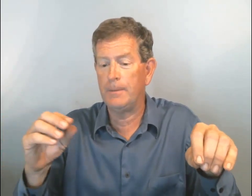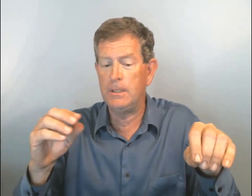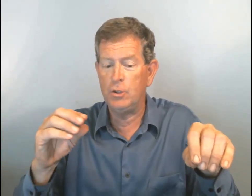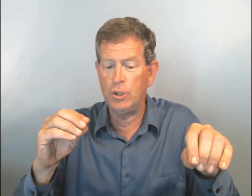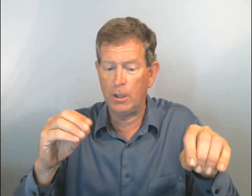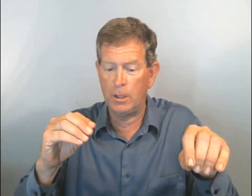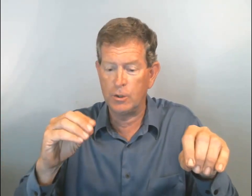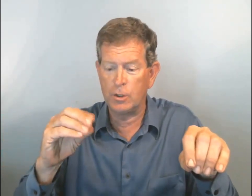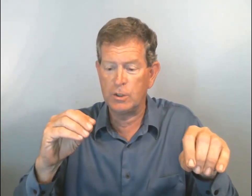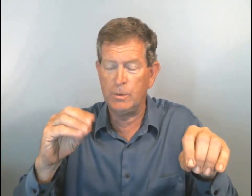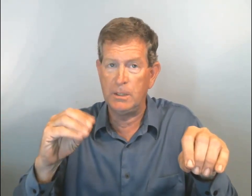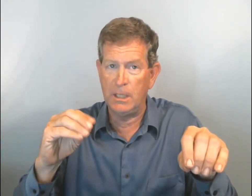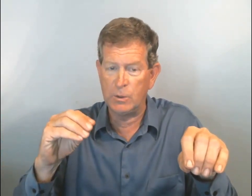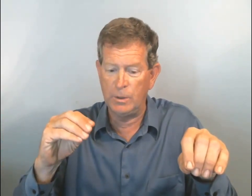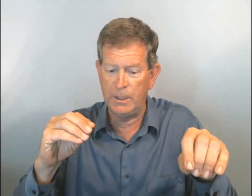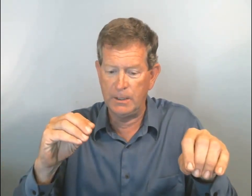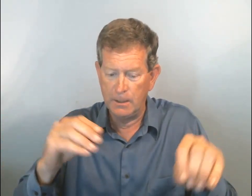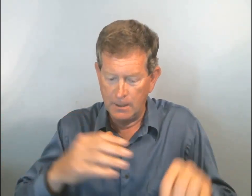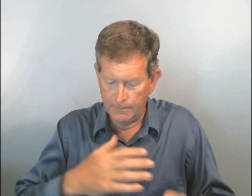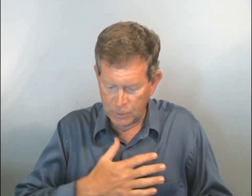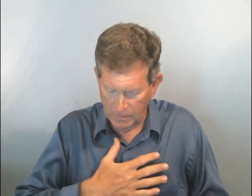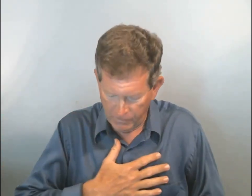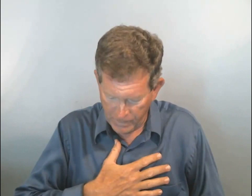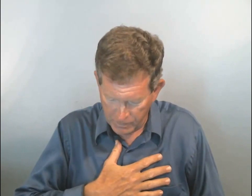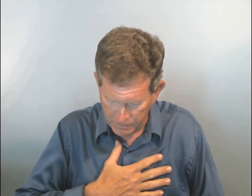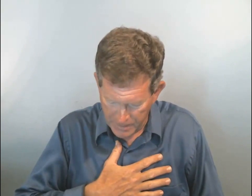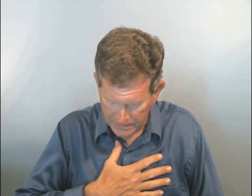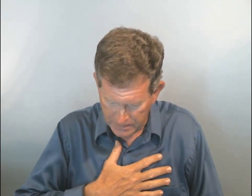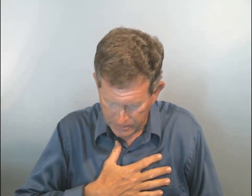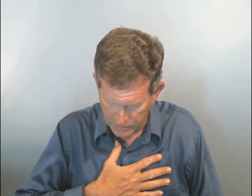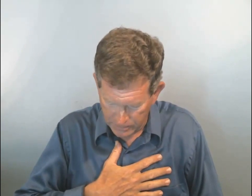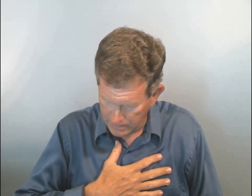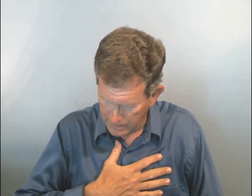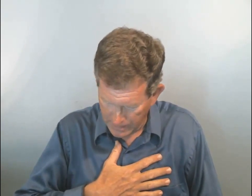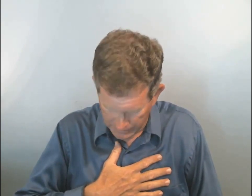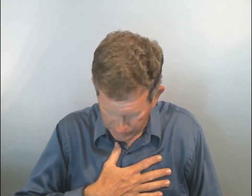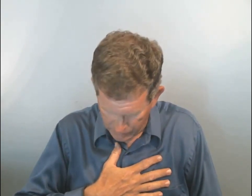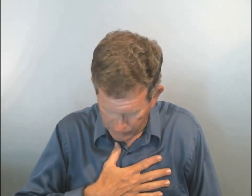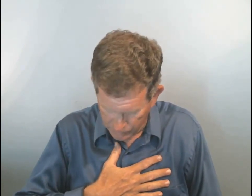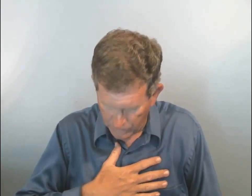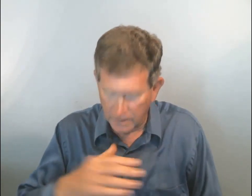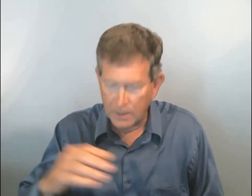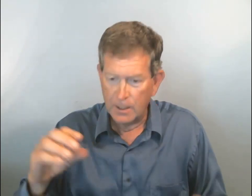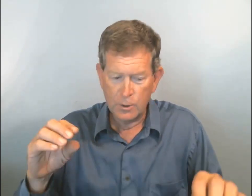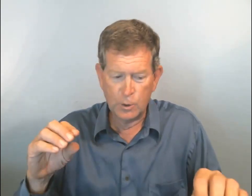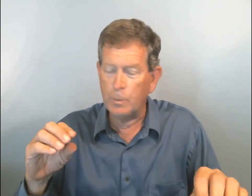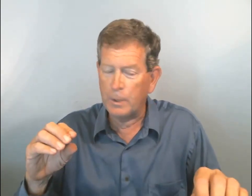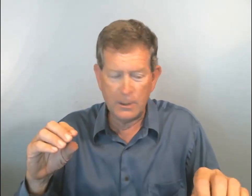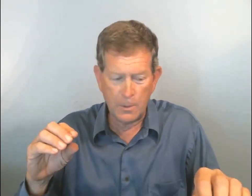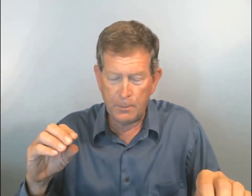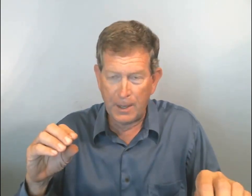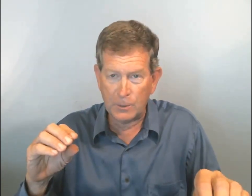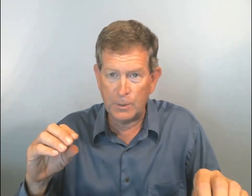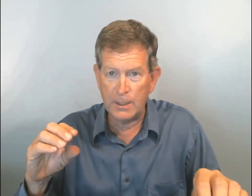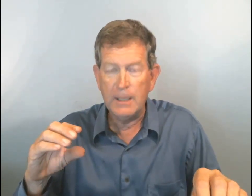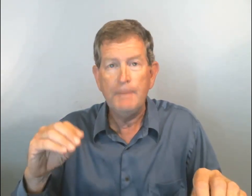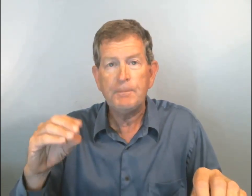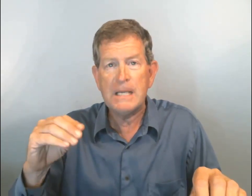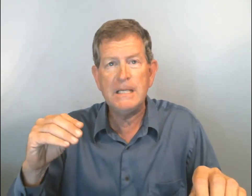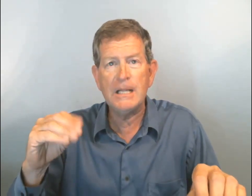et dit, « chérie, je suis désolé, j'ai fait une bêtise. Excuse-moi, je te prie de me pardonner. » Qu'est-ce qu'il est